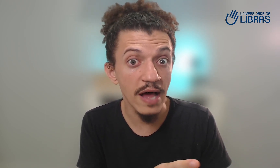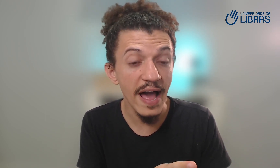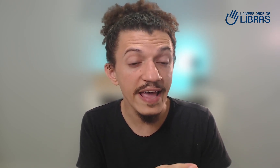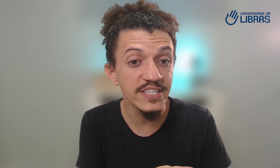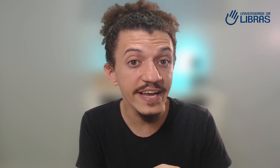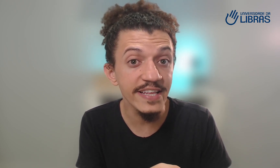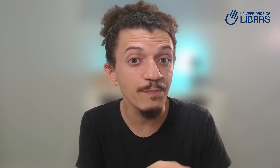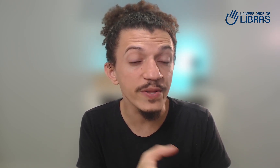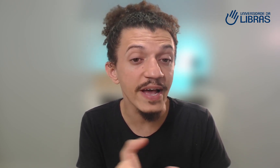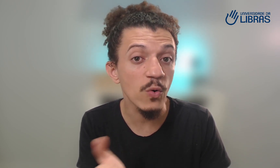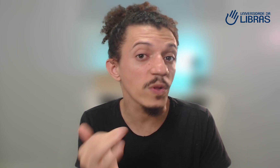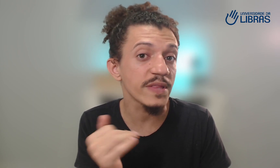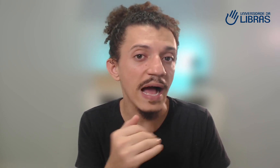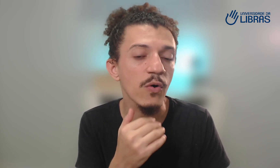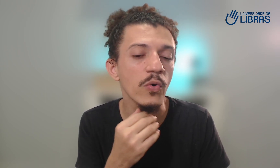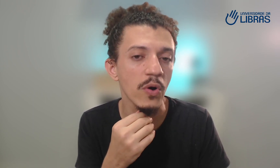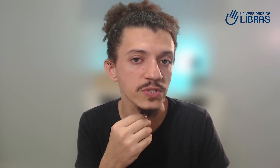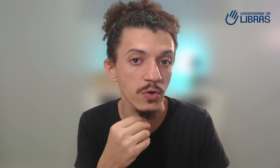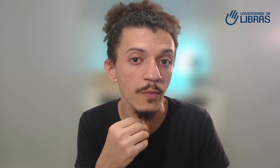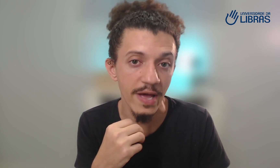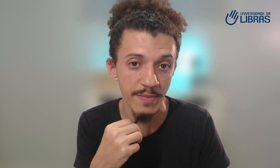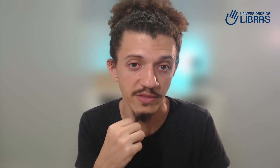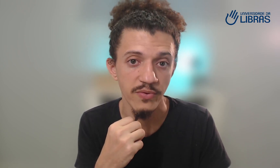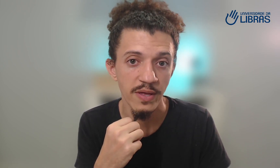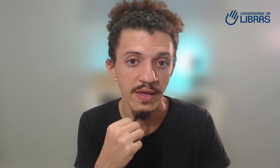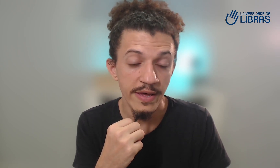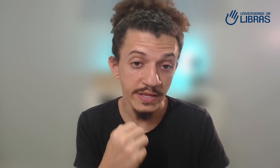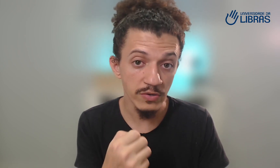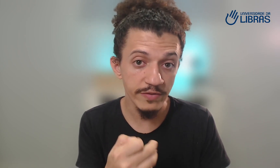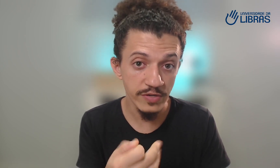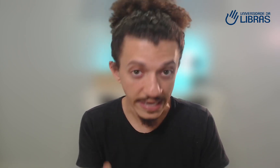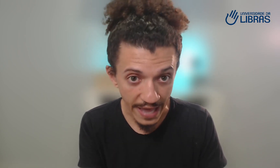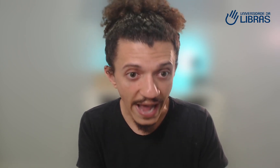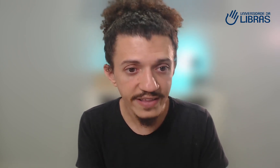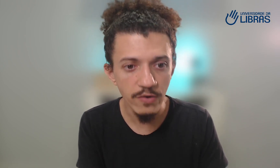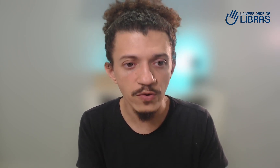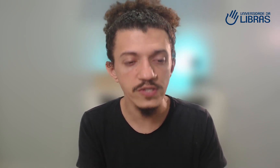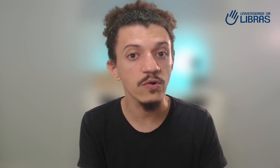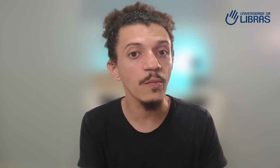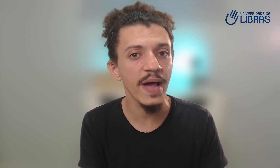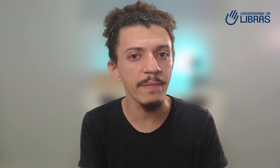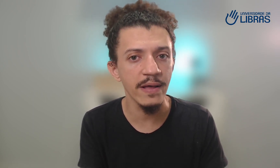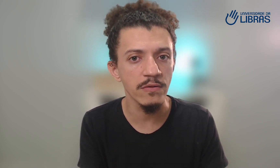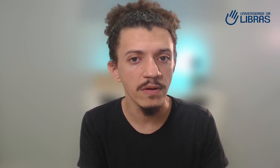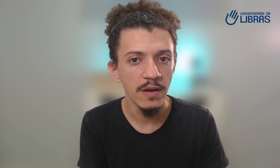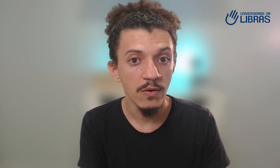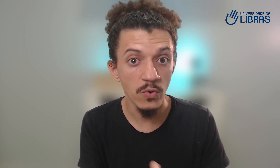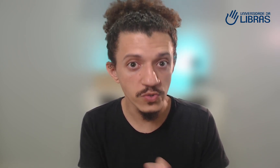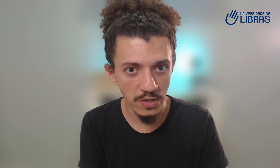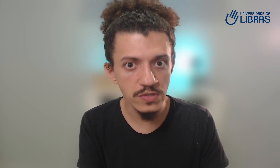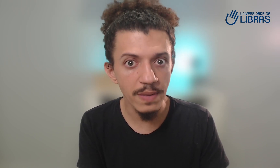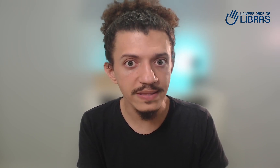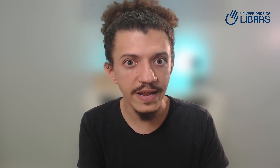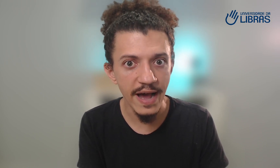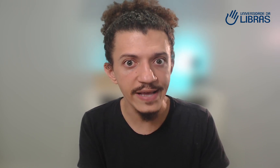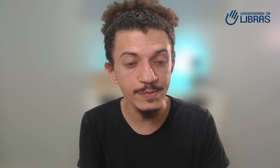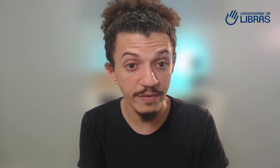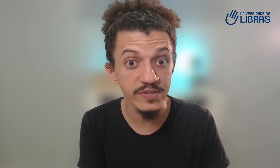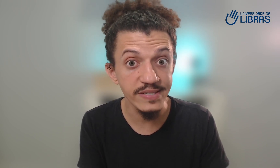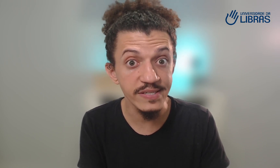lá e de ainda poder contar com o nosso acompanhamento. Então, se você quer ter o nosso acompanhamento com os nossos materiais para você se